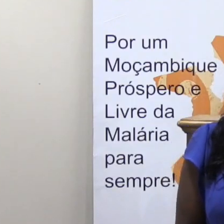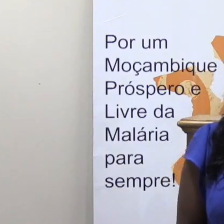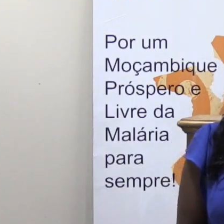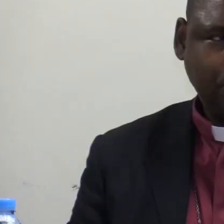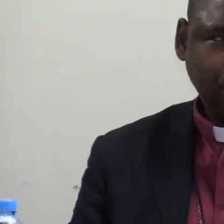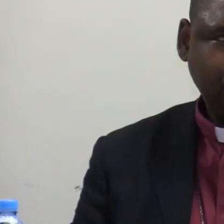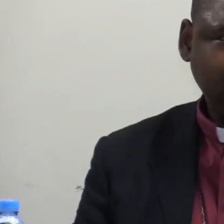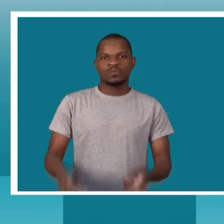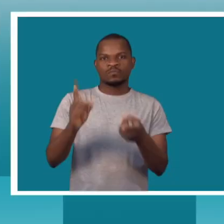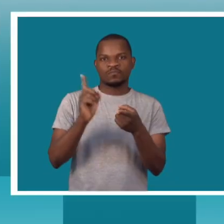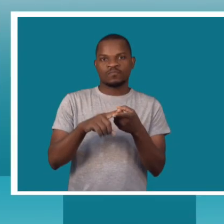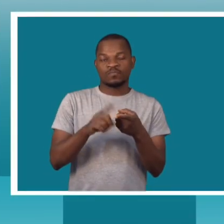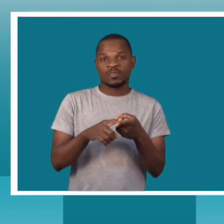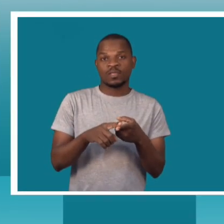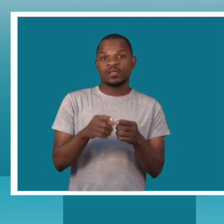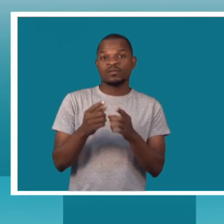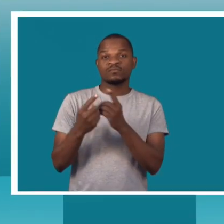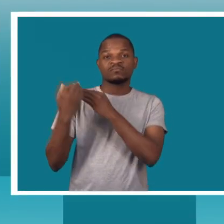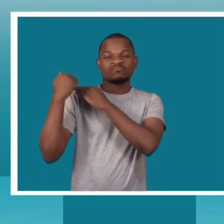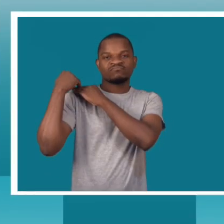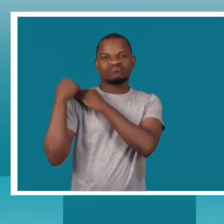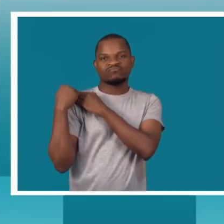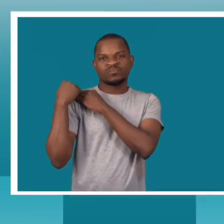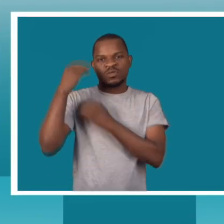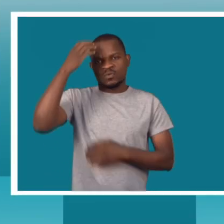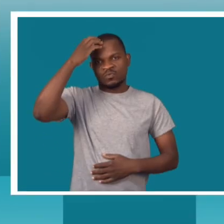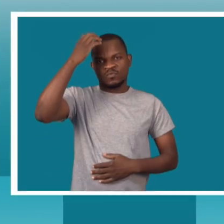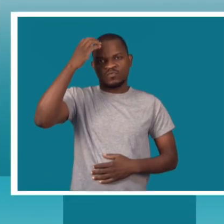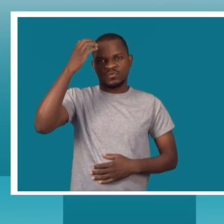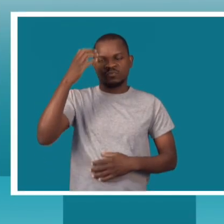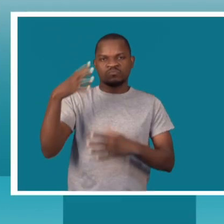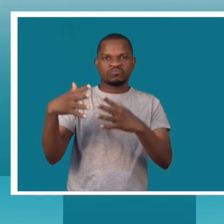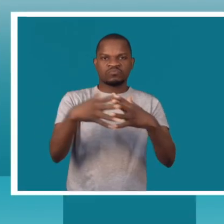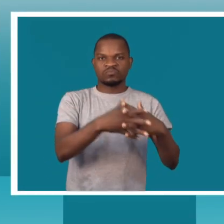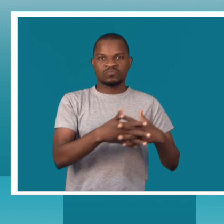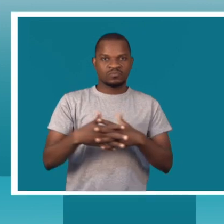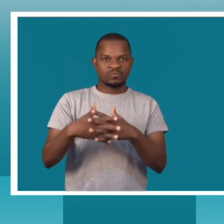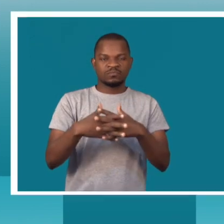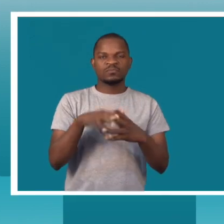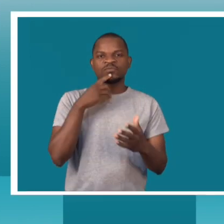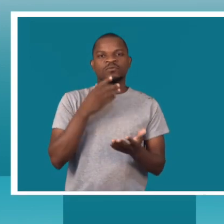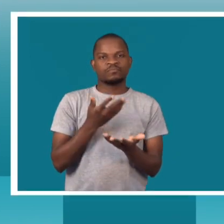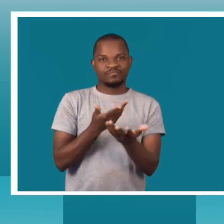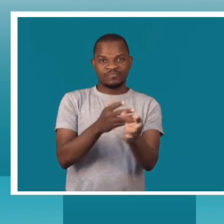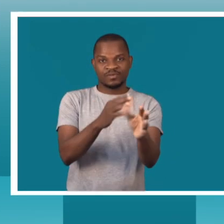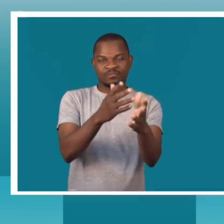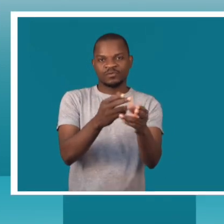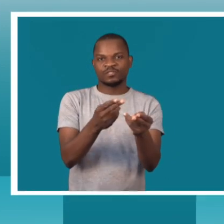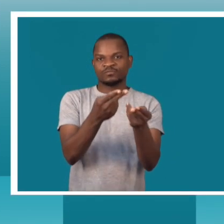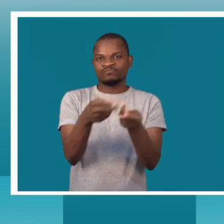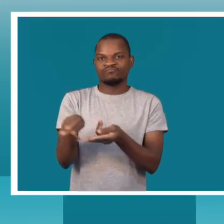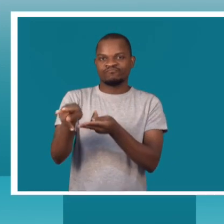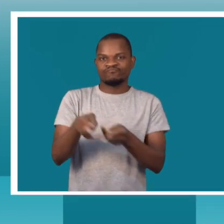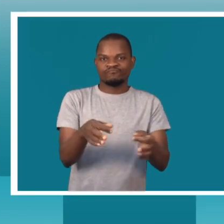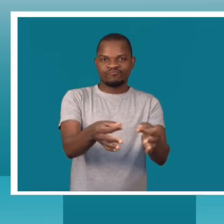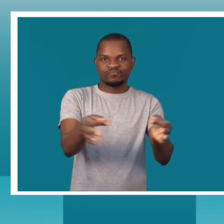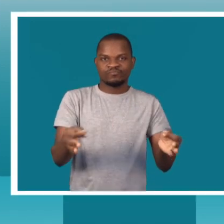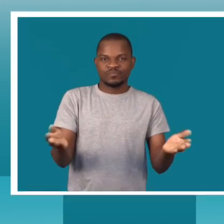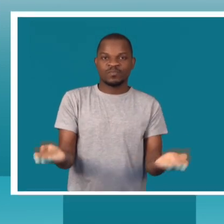Na ocasião, o representante do governo americano congratulou a assinatura do memorando entre o Pircom e TV